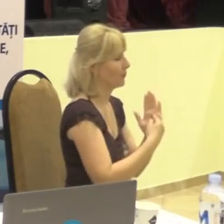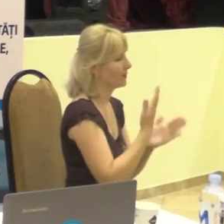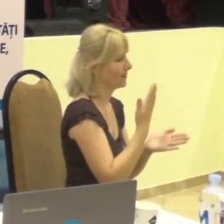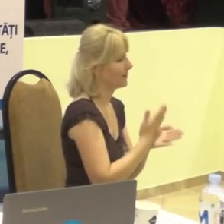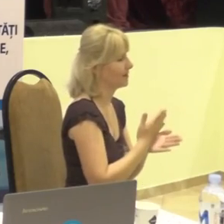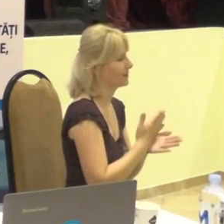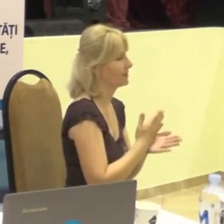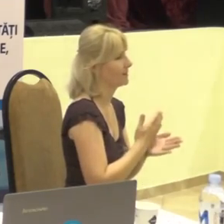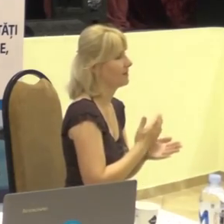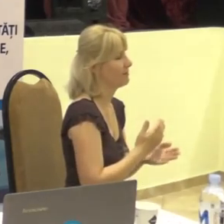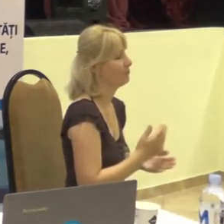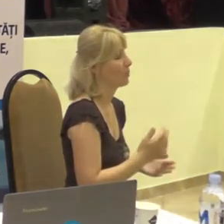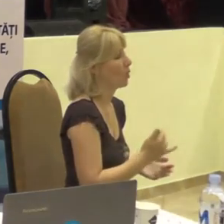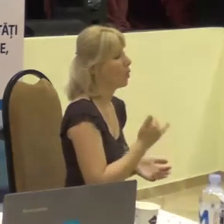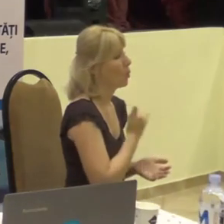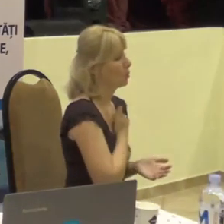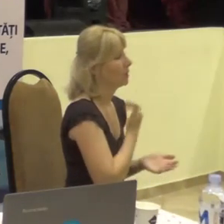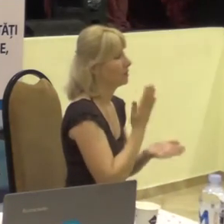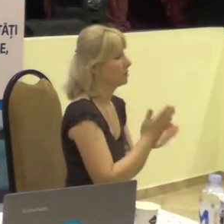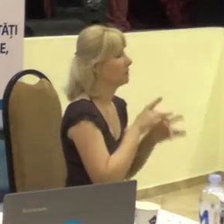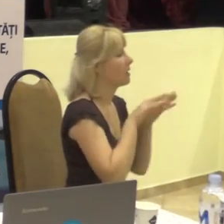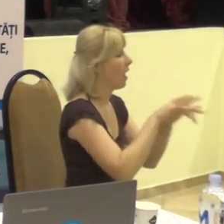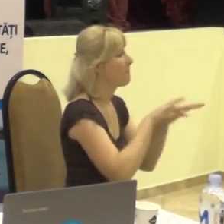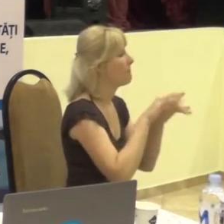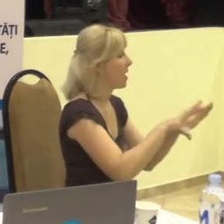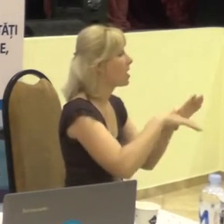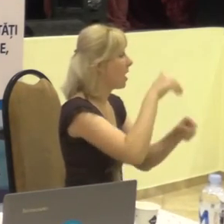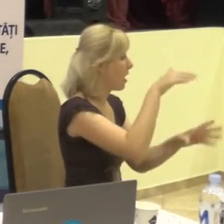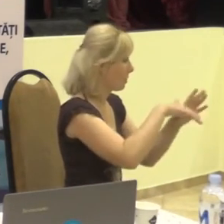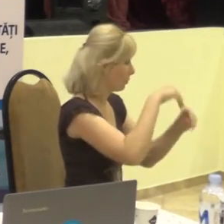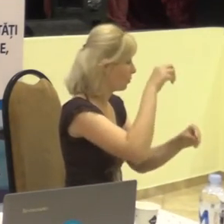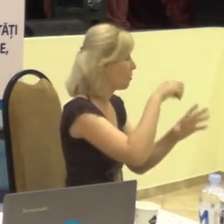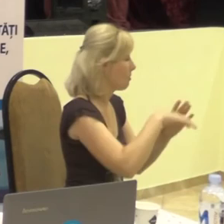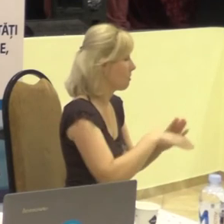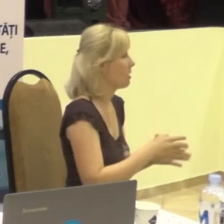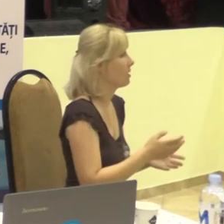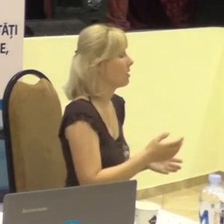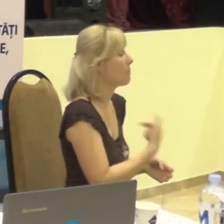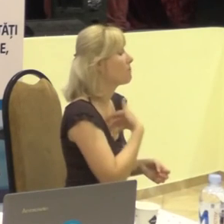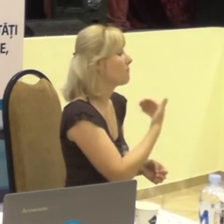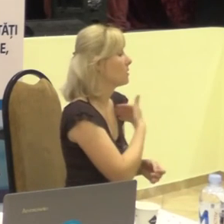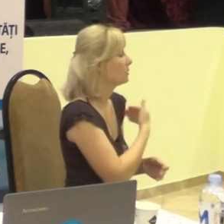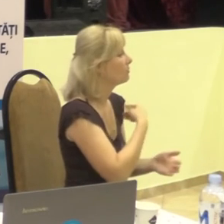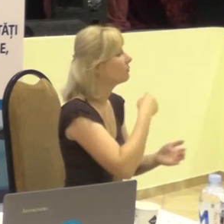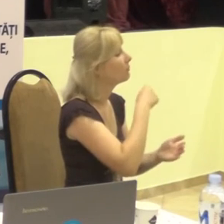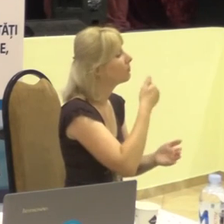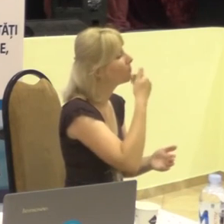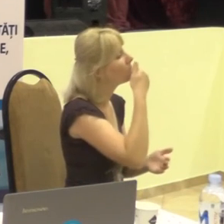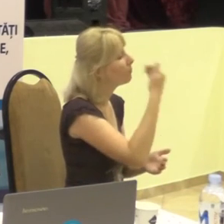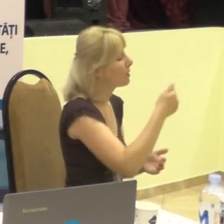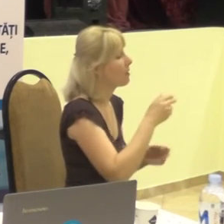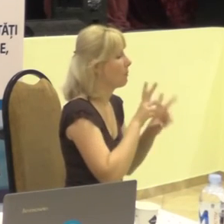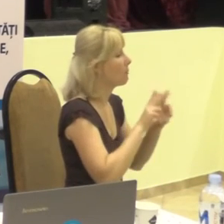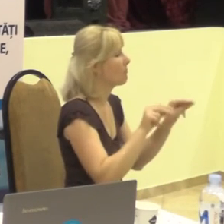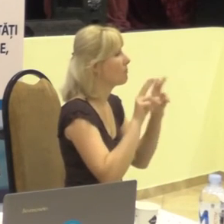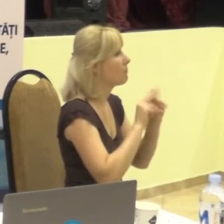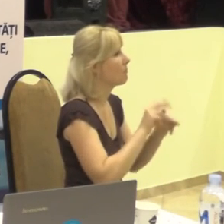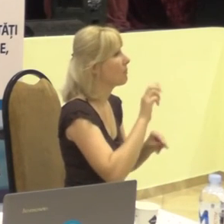Iată, suntem în plină campanie electorală și aș vrea să o întrebi pe doamna Natalia Babici,